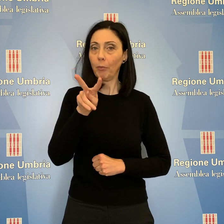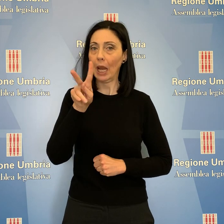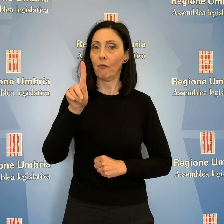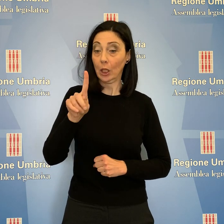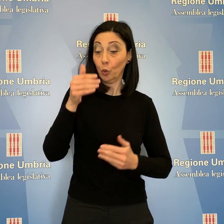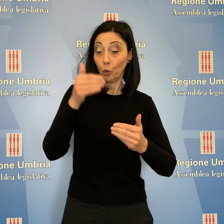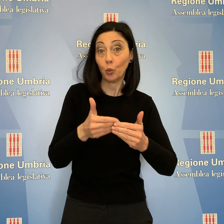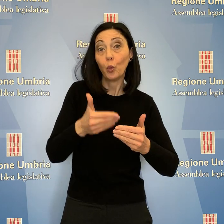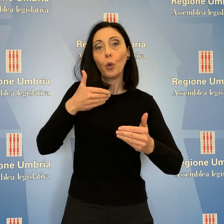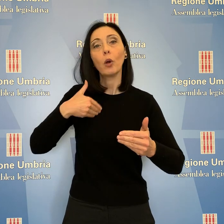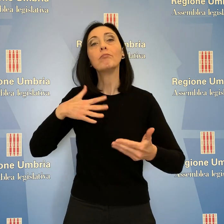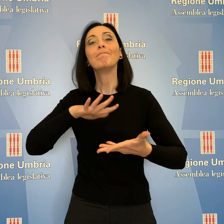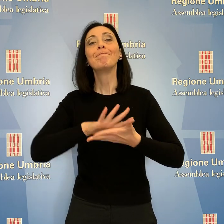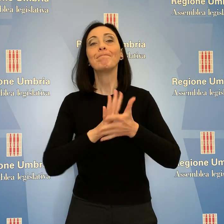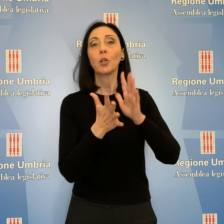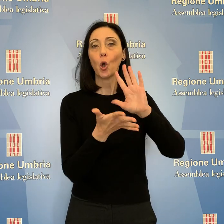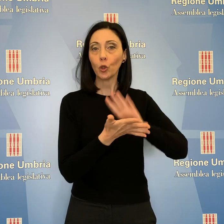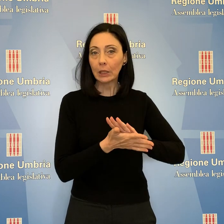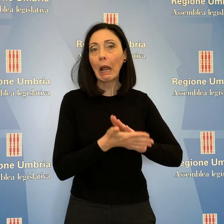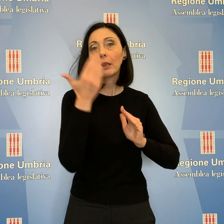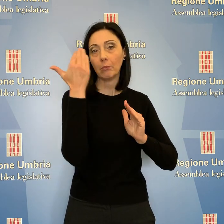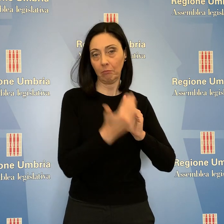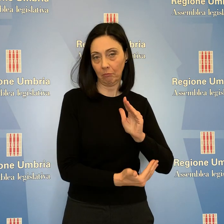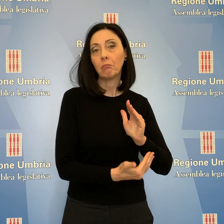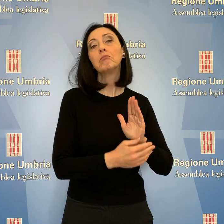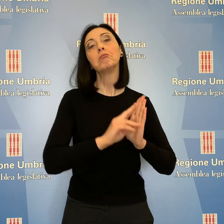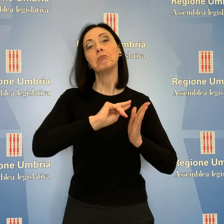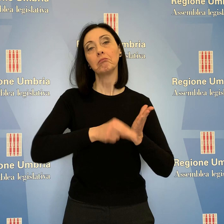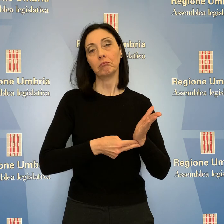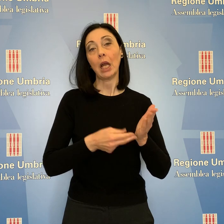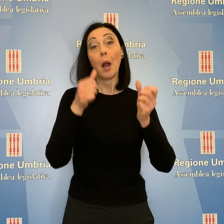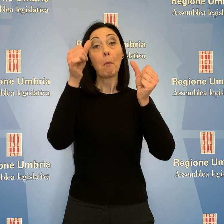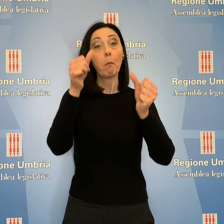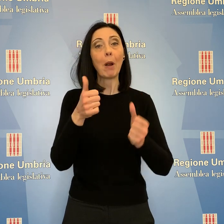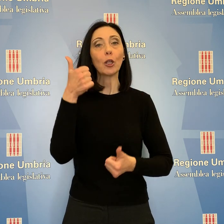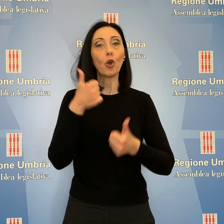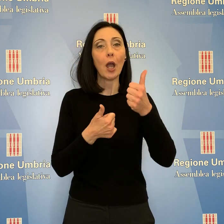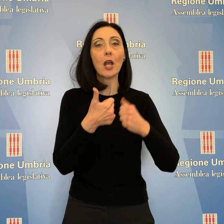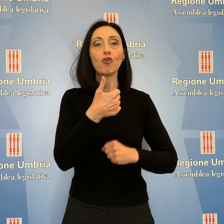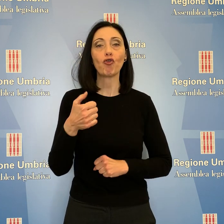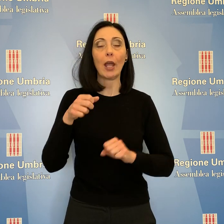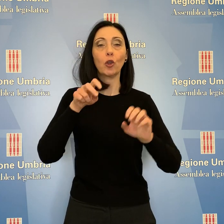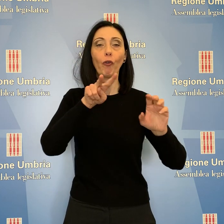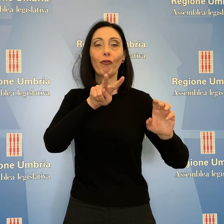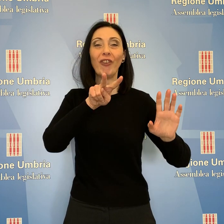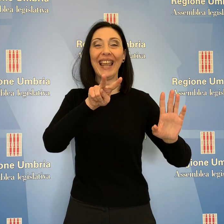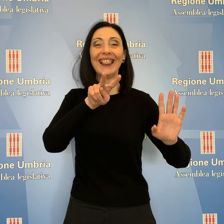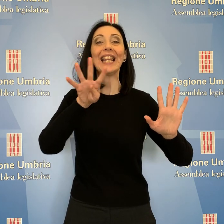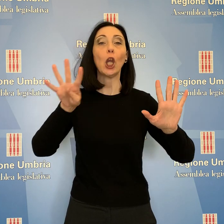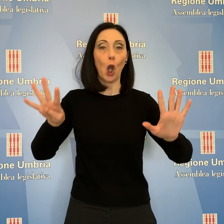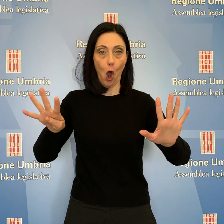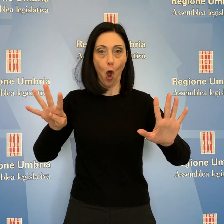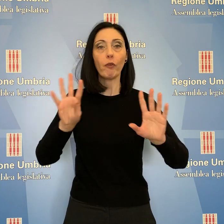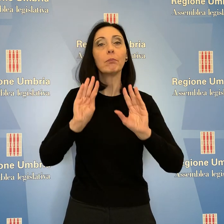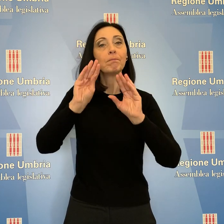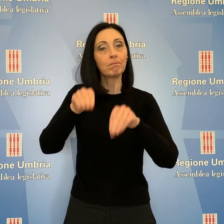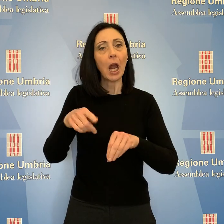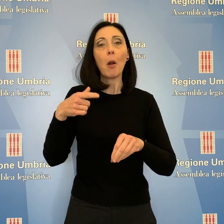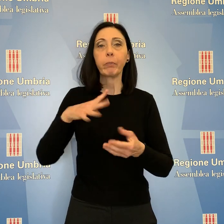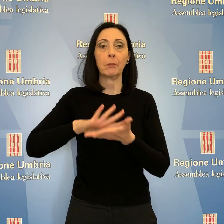stipulati i contratti a tempo determinato. Ci sarà un bando di concorso per 129 posizioni a tempo indeterminato. 38